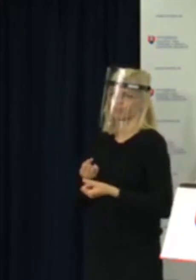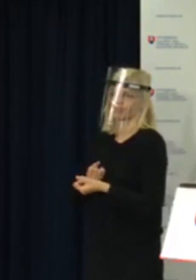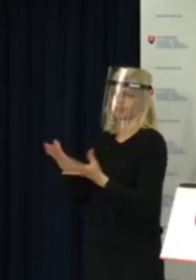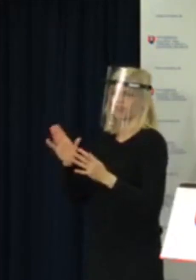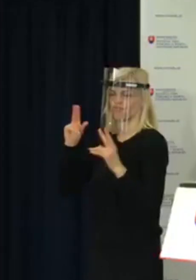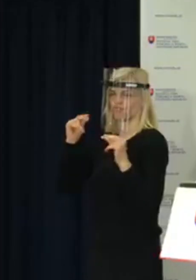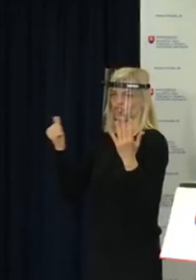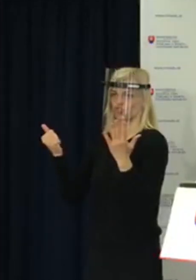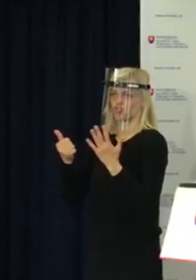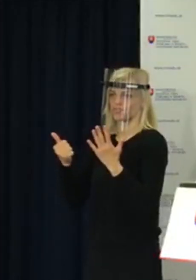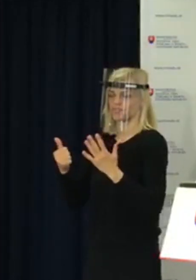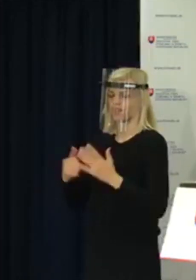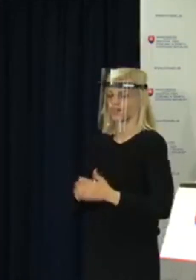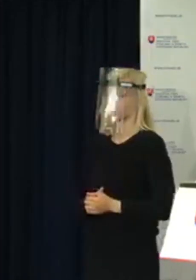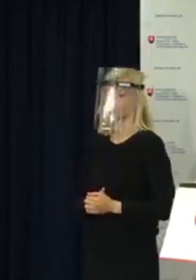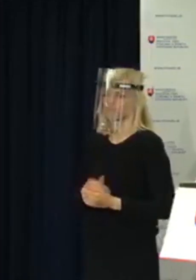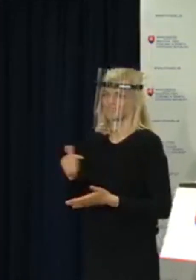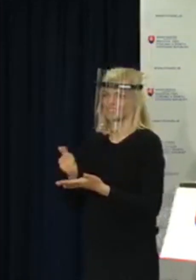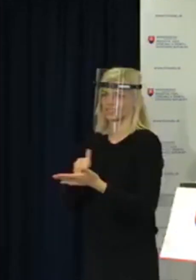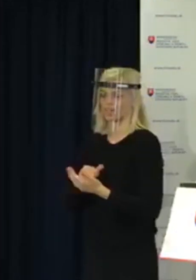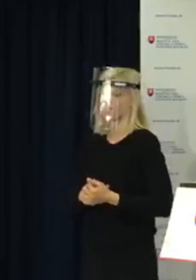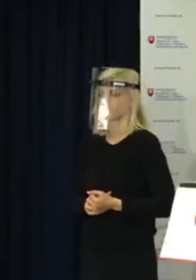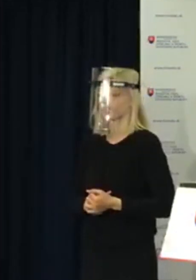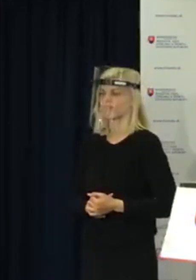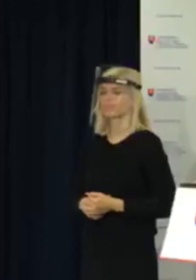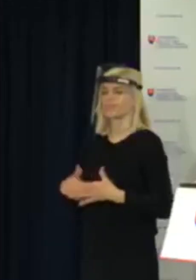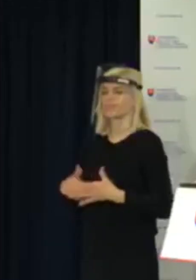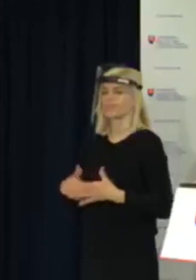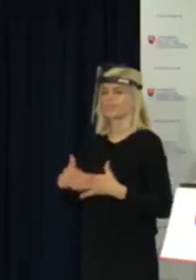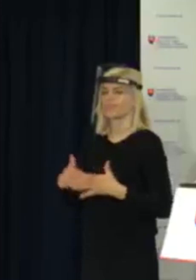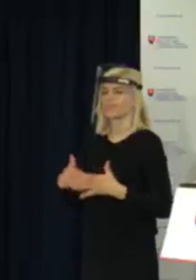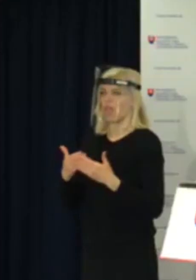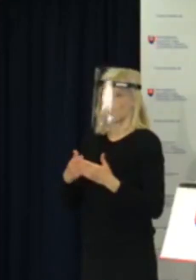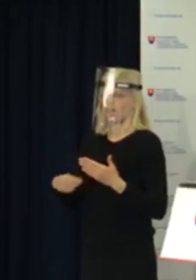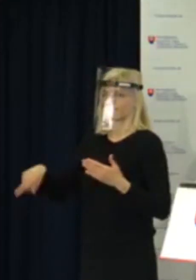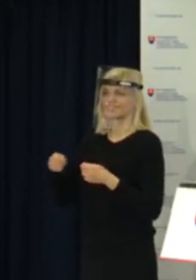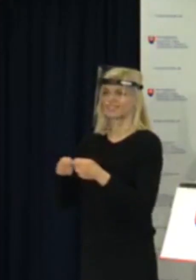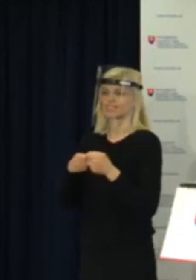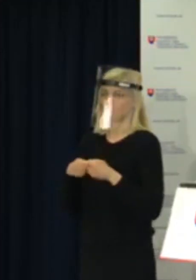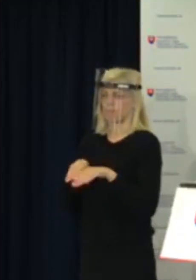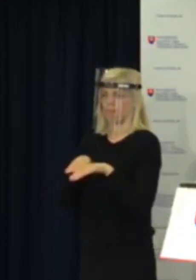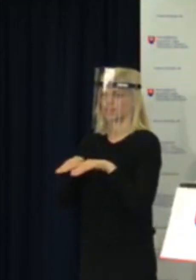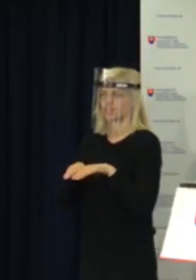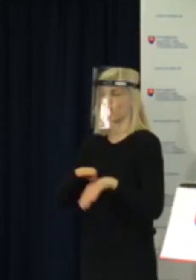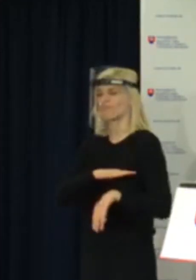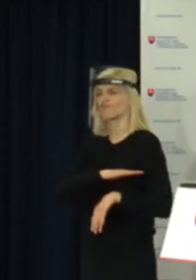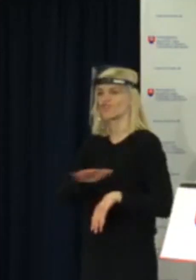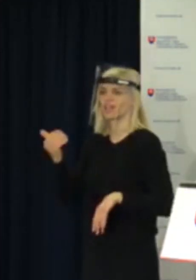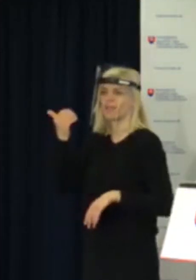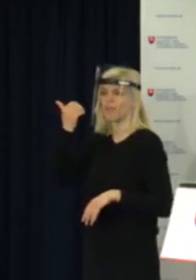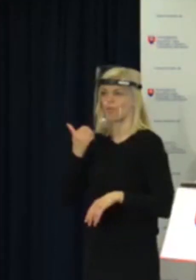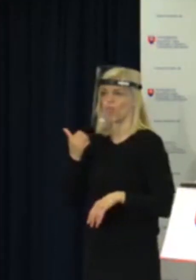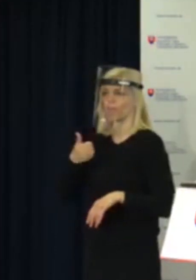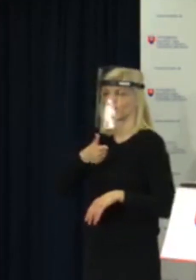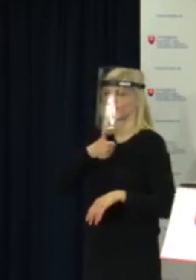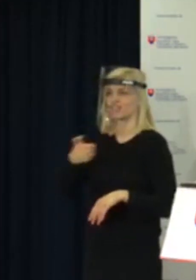zvládneme. To bolte mi teda nakoniec poďakovať sa celému týmu a všetkým ľuďom, ktorí za 1,5